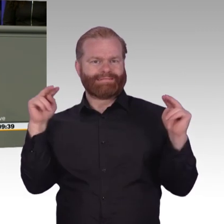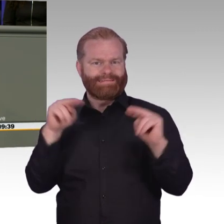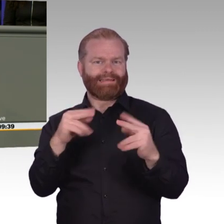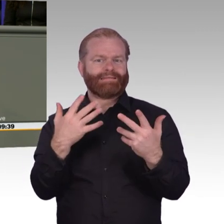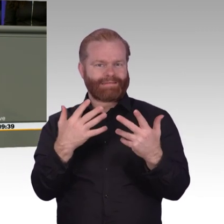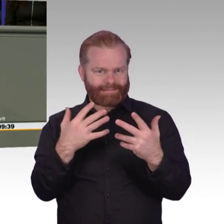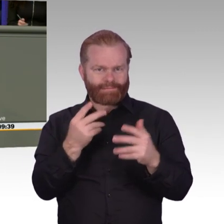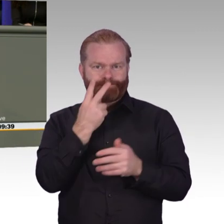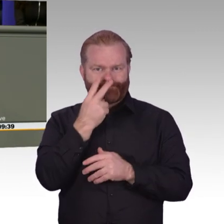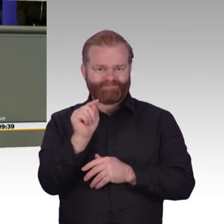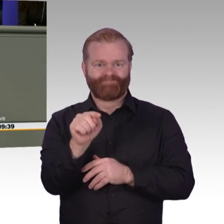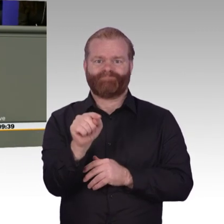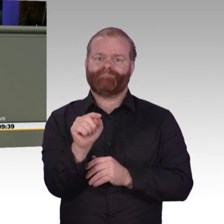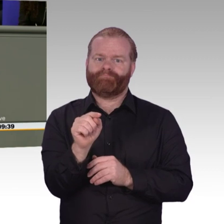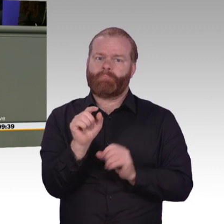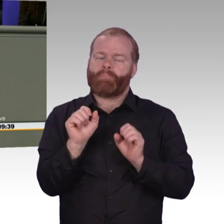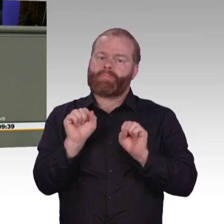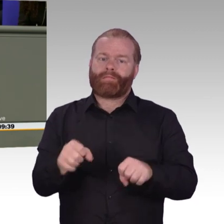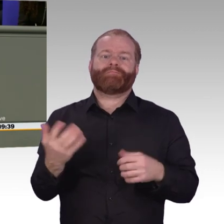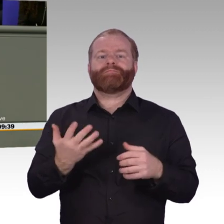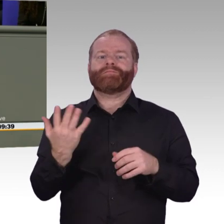gemeinsam voranbringen. genau das macht diese Strategie.